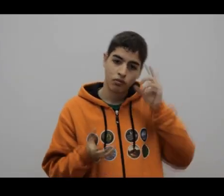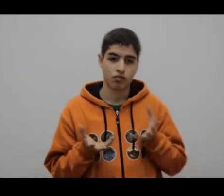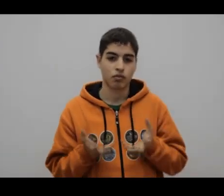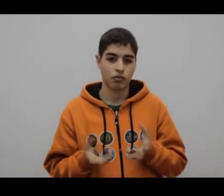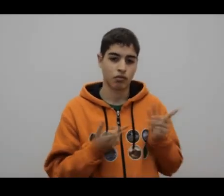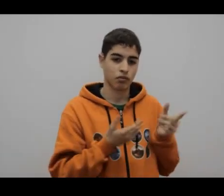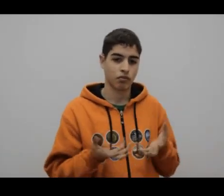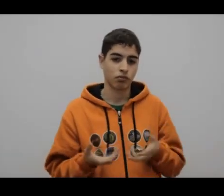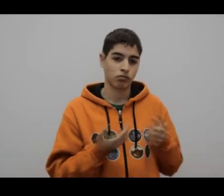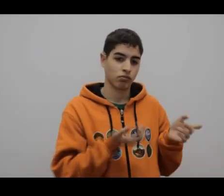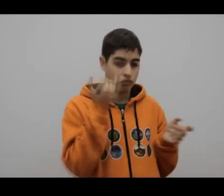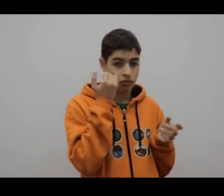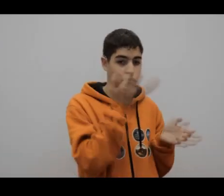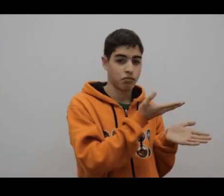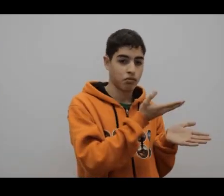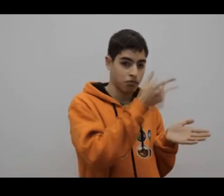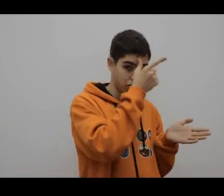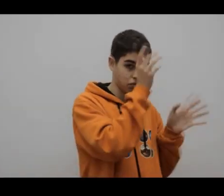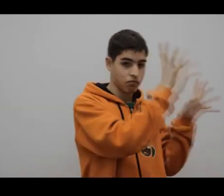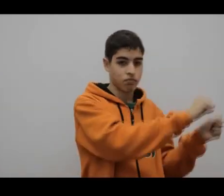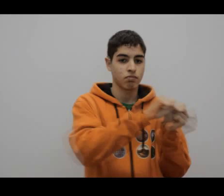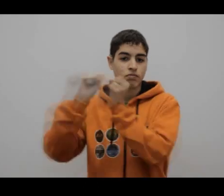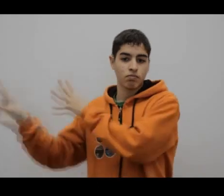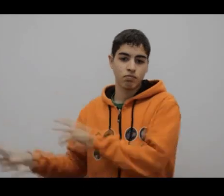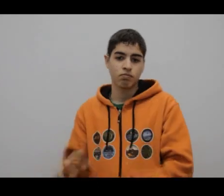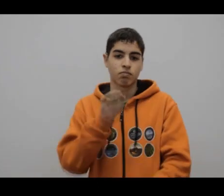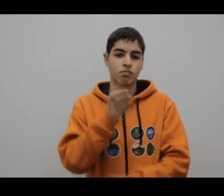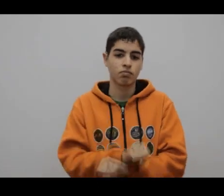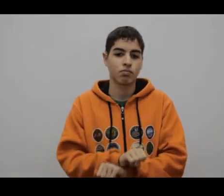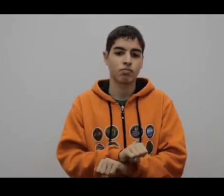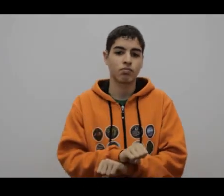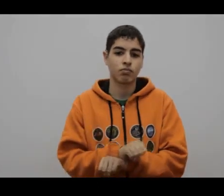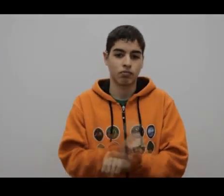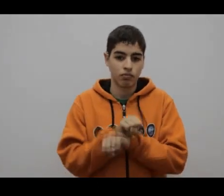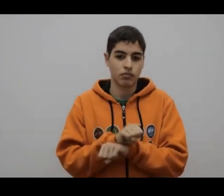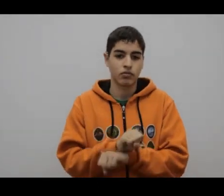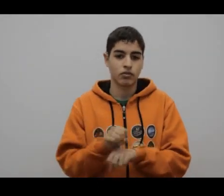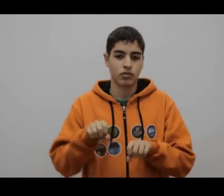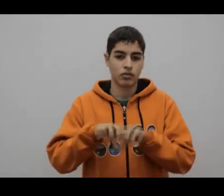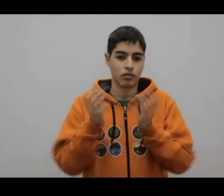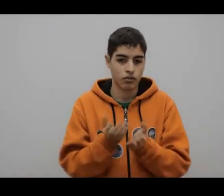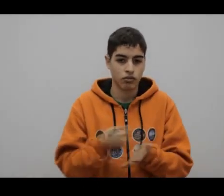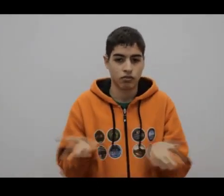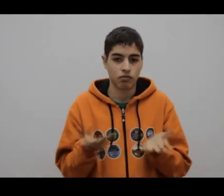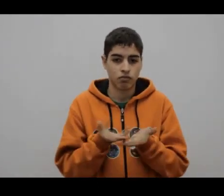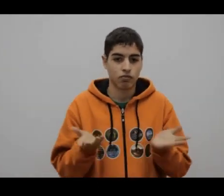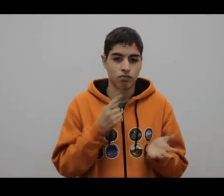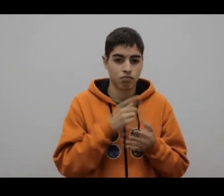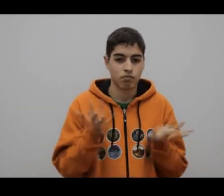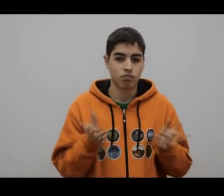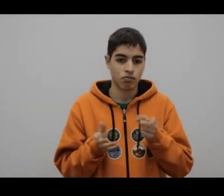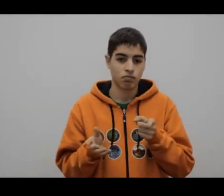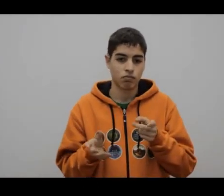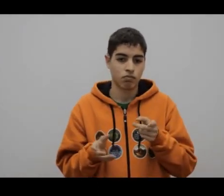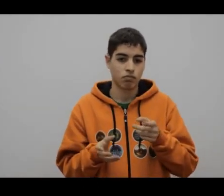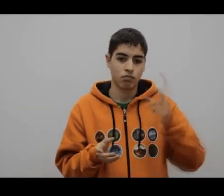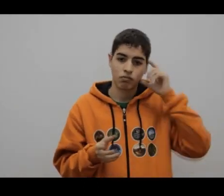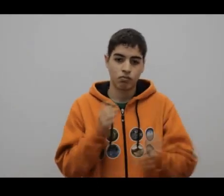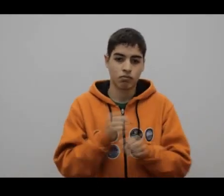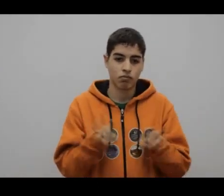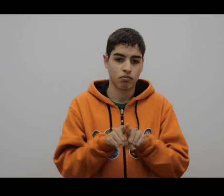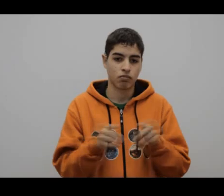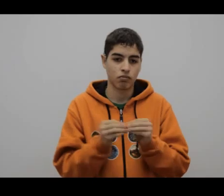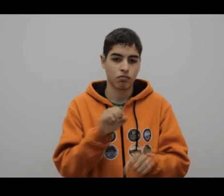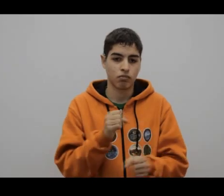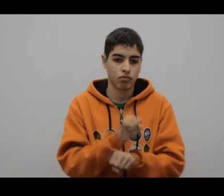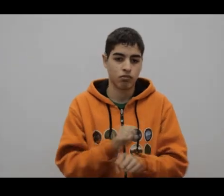juntados, lo envían aquí al penal, se queda a trabajar como el resto de los presos, hasta que mata a la mascota de los presos, que era un